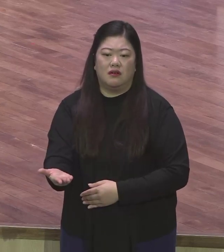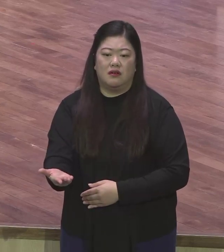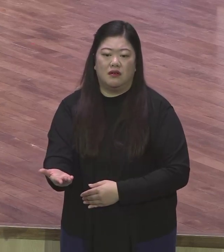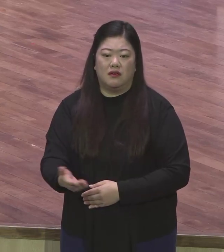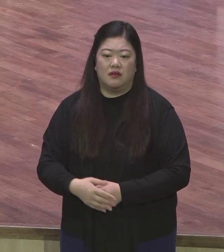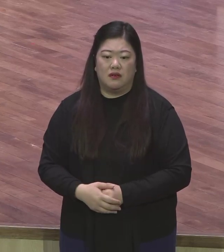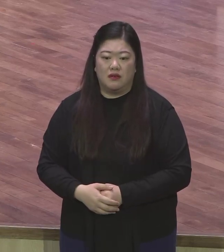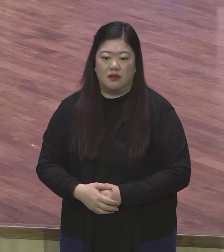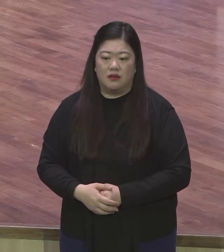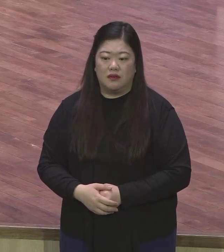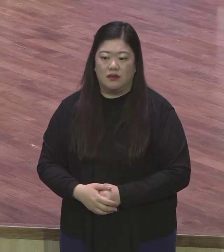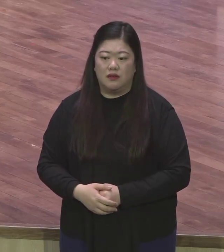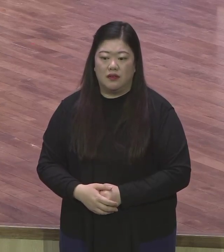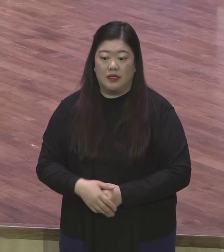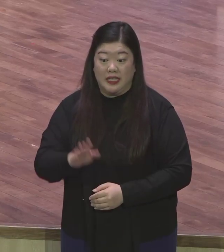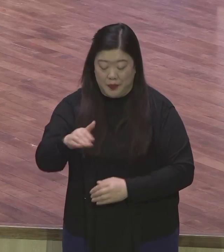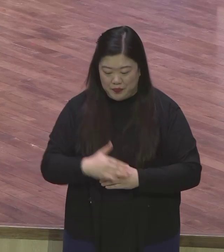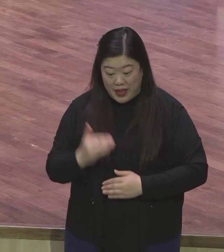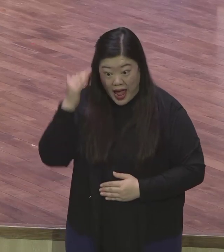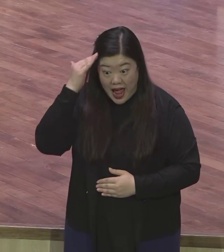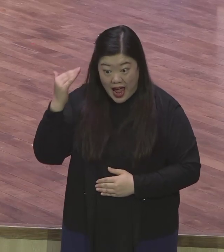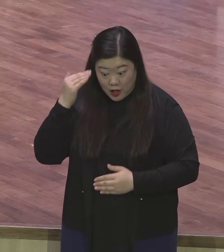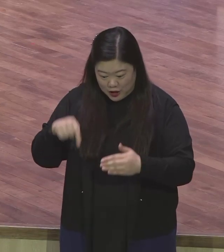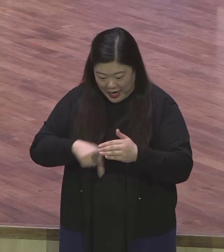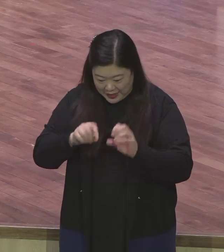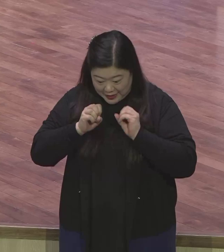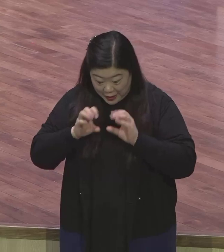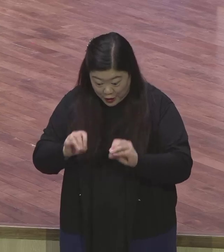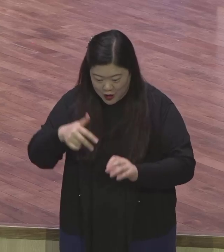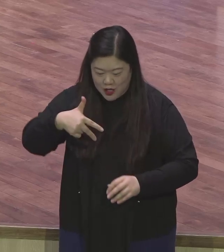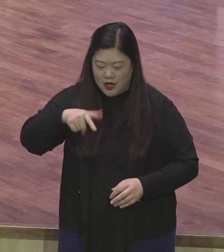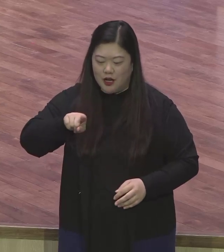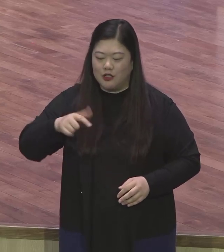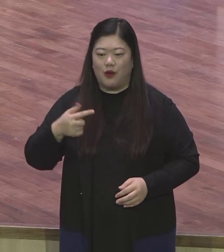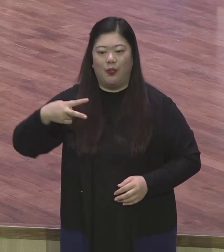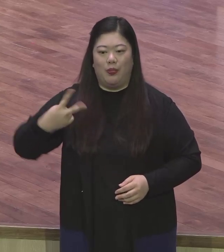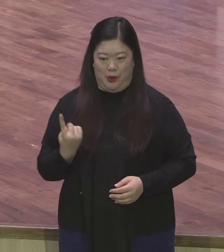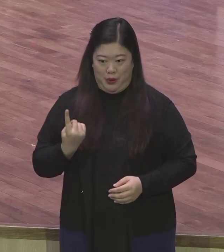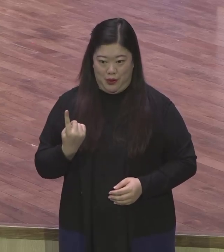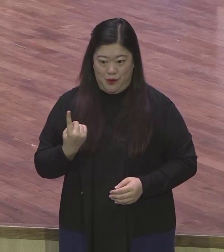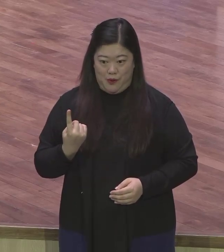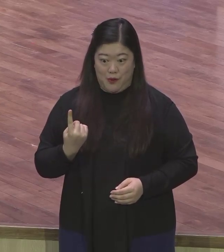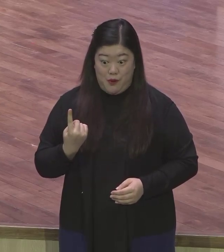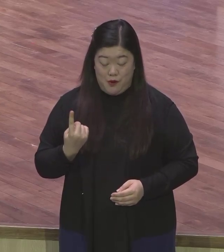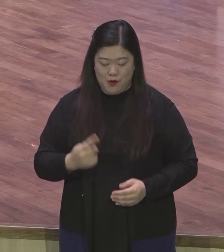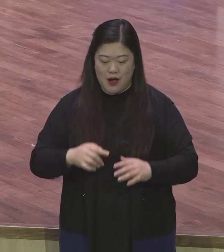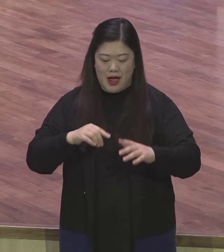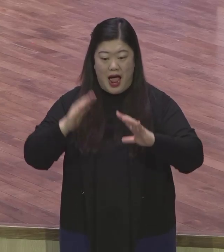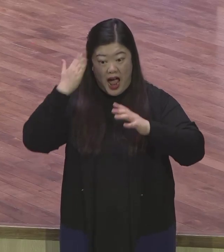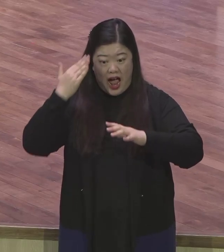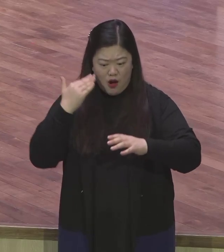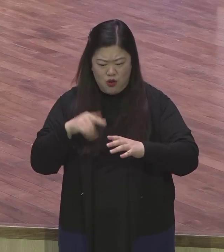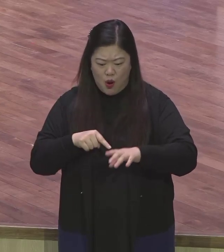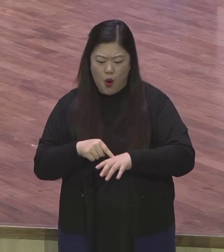것을 성교라 그렇게 말합니다 더러운 걸 끝난 것 느낌은 끝난 것 전하는 것 전하는 것